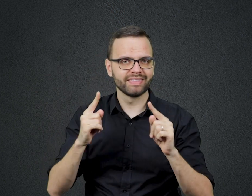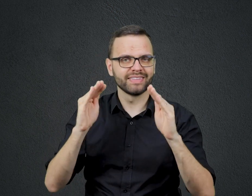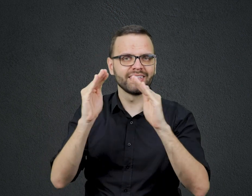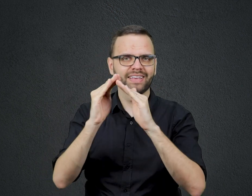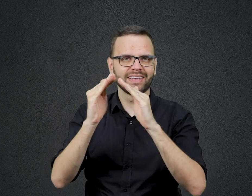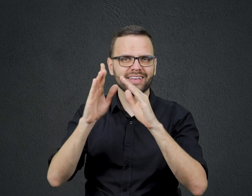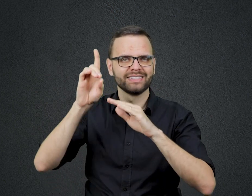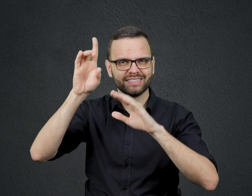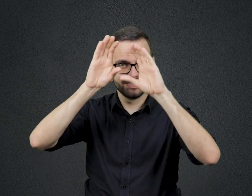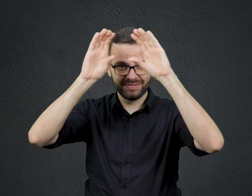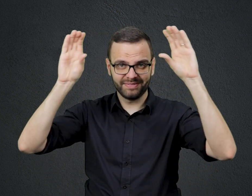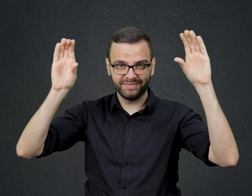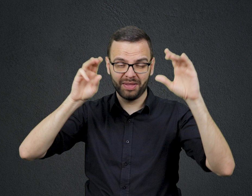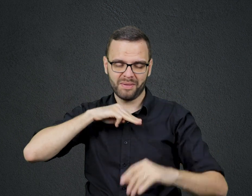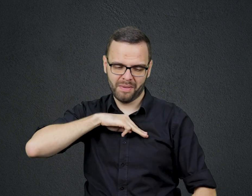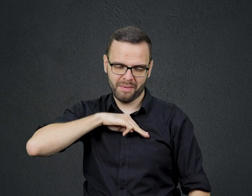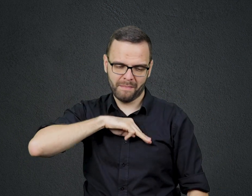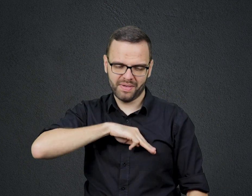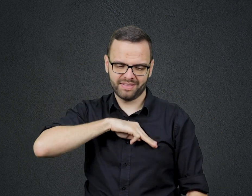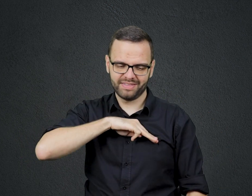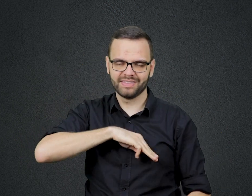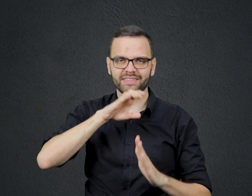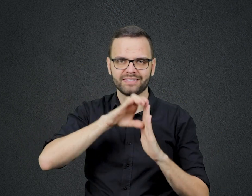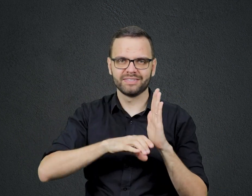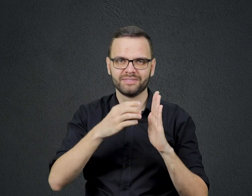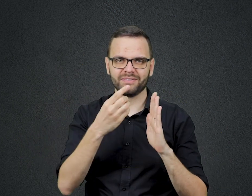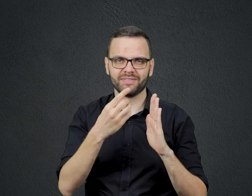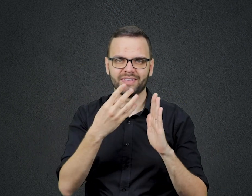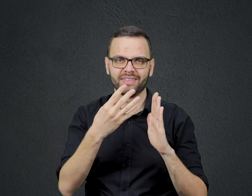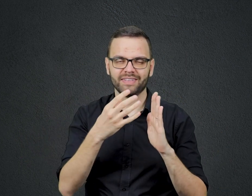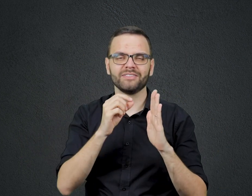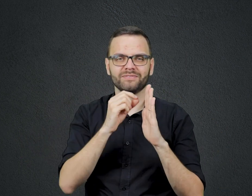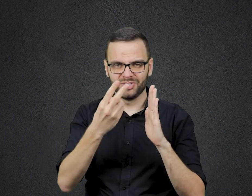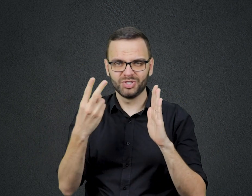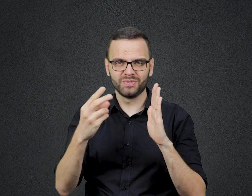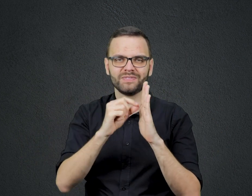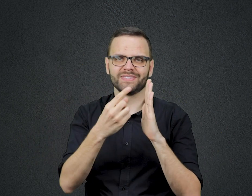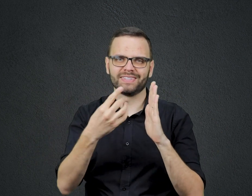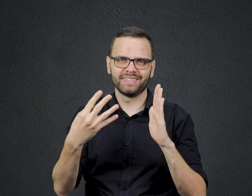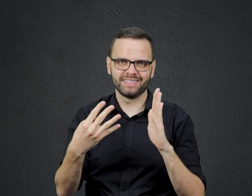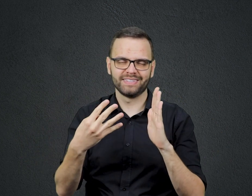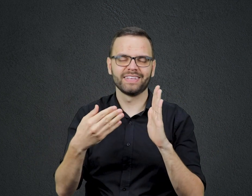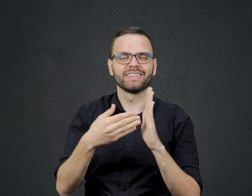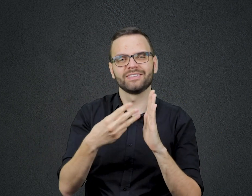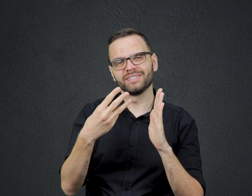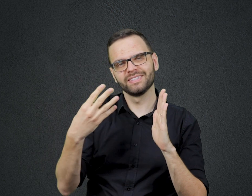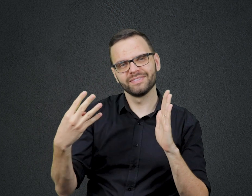Paráfrase de Mateus 22, versículo 14 E 25, versículo 34 Você